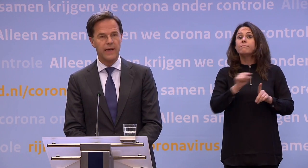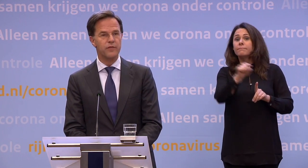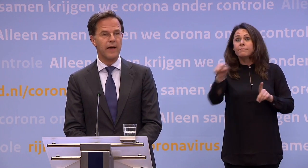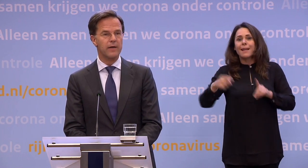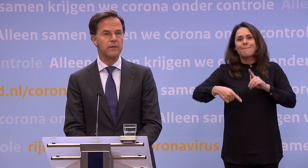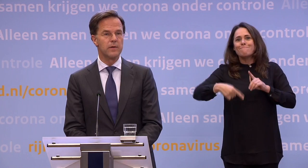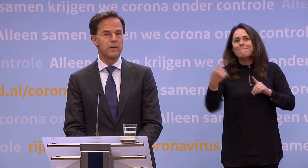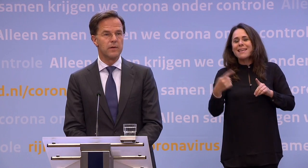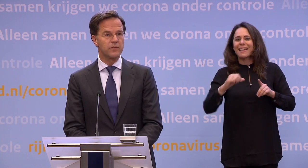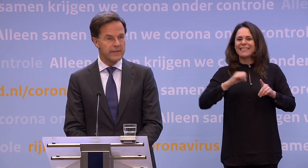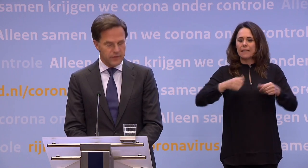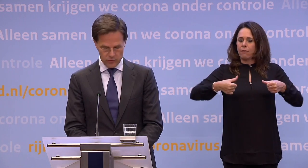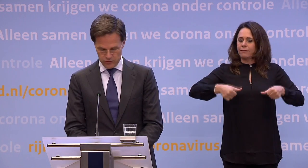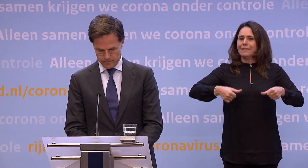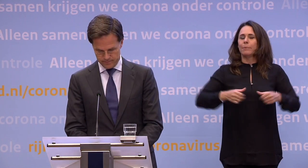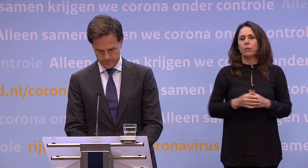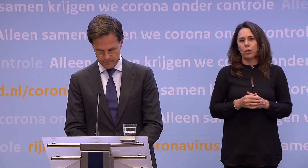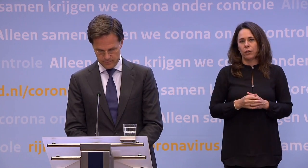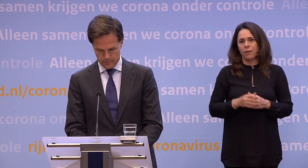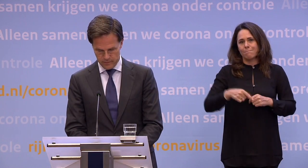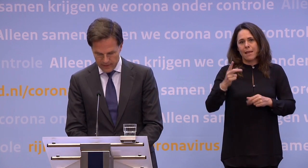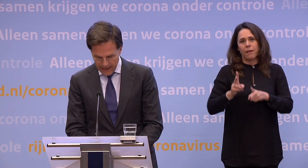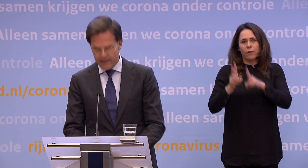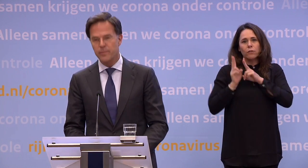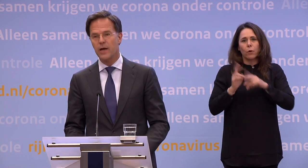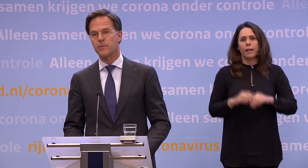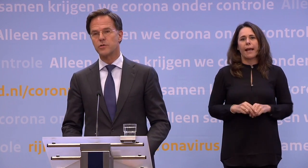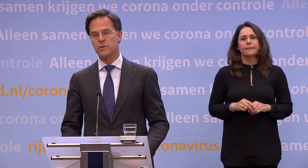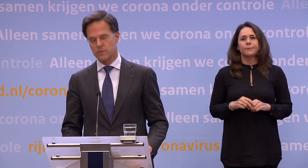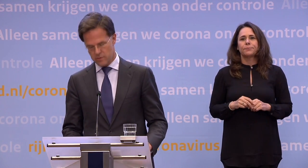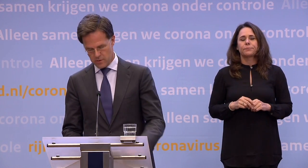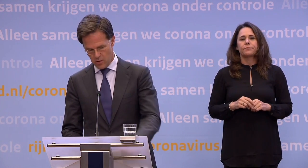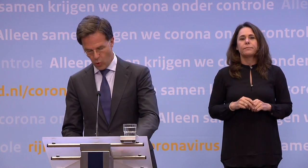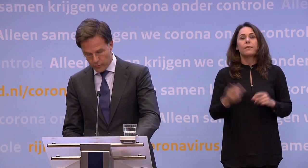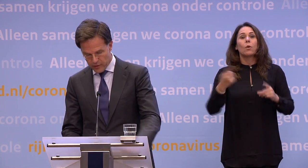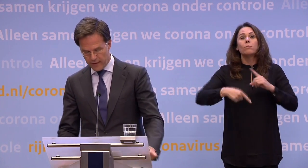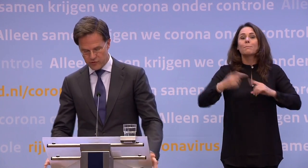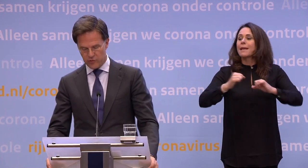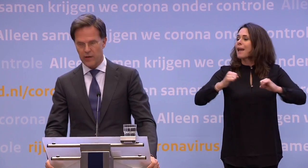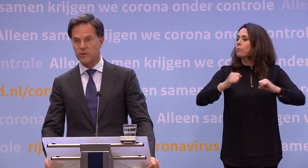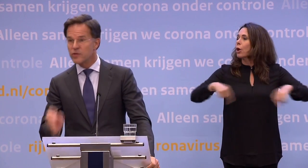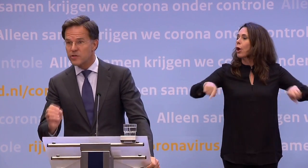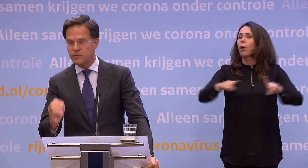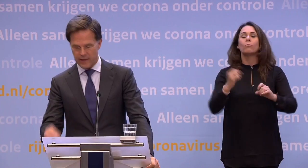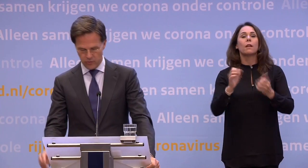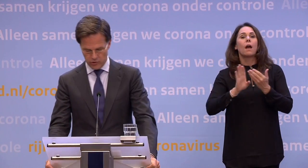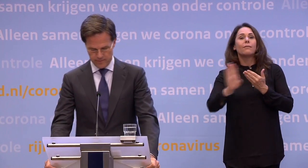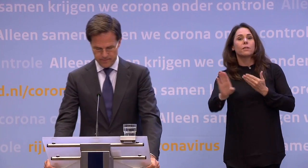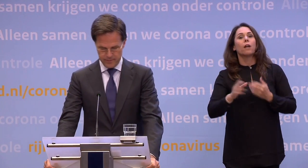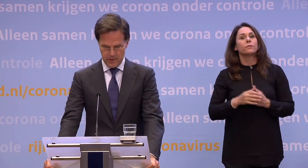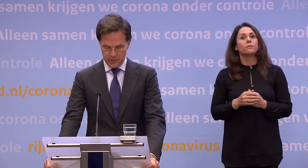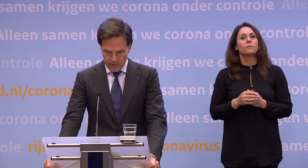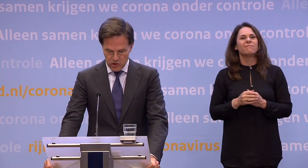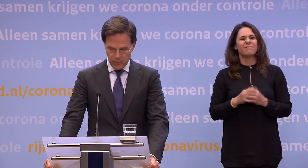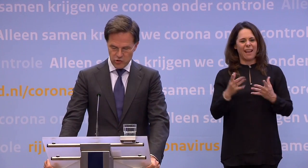verantwoordelijkheid vragen van ieder van ons. We krijgen meer ruimte, omdat we afstand houden. Dat is de paradox.